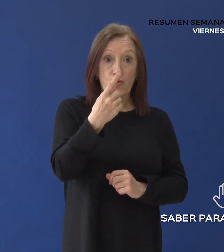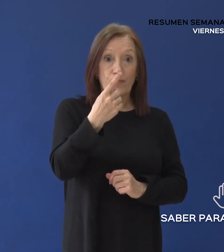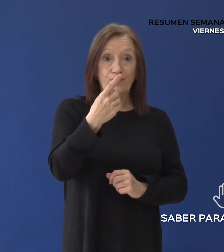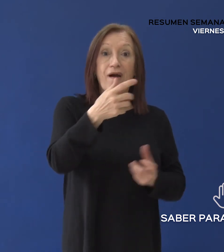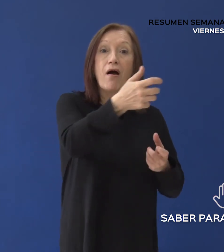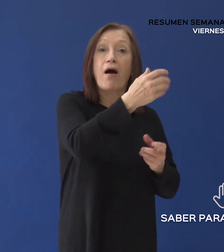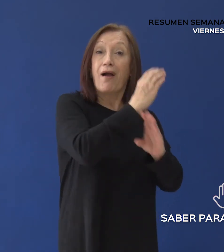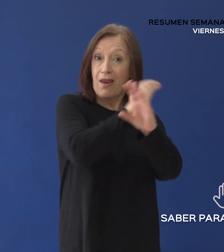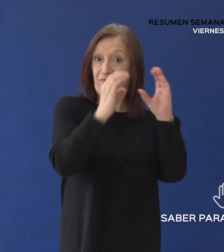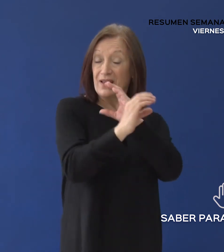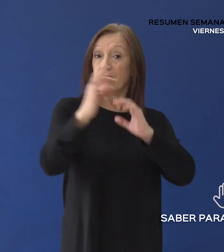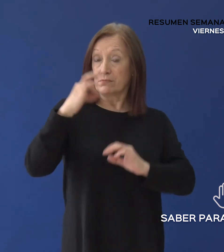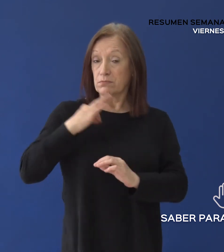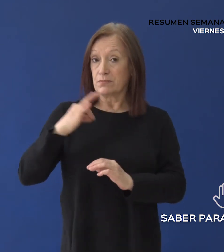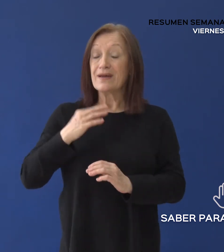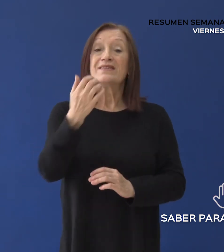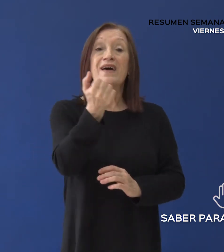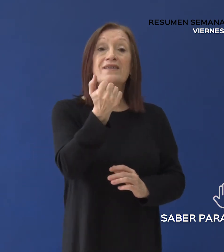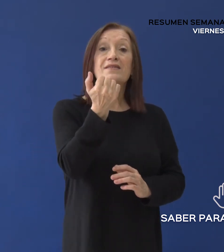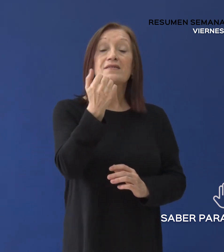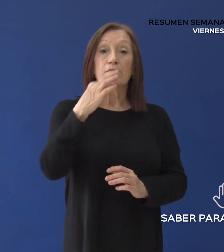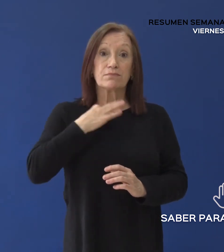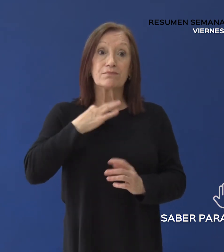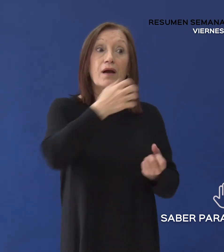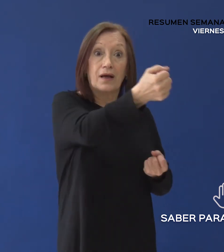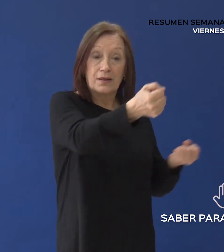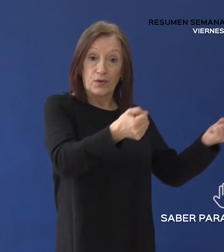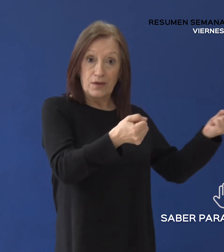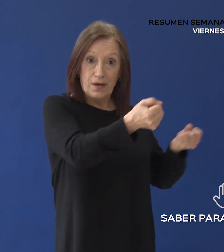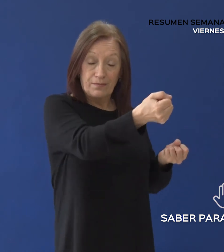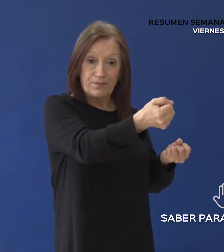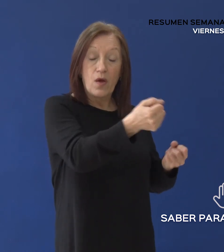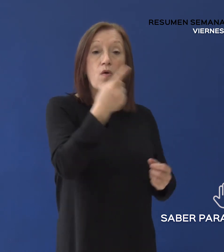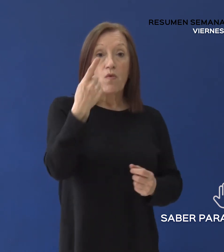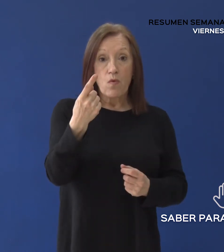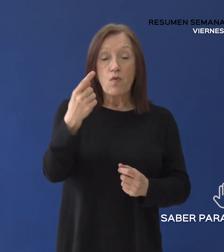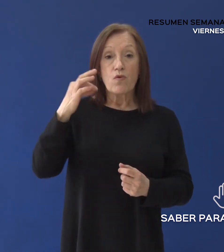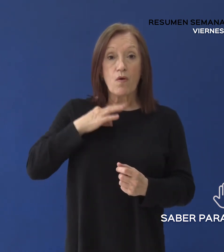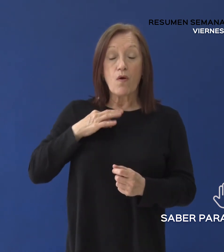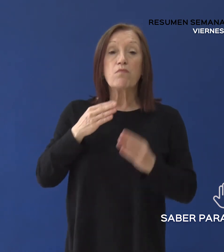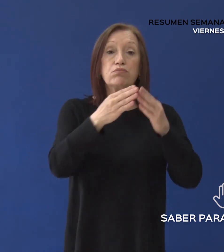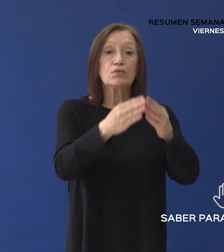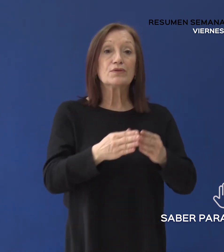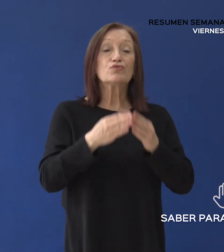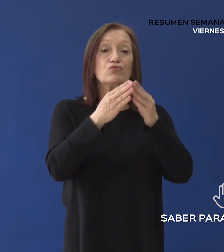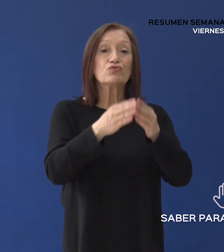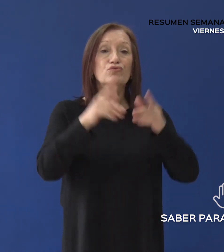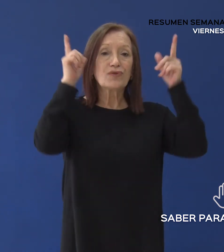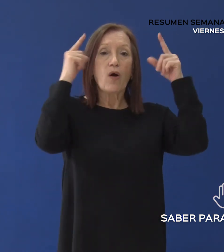Calafate 6. Caleta Olivia 1. Puerto San Julián 1.